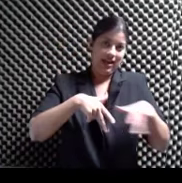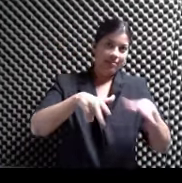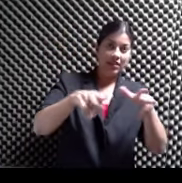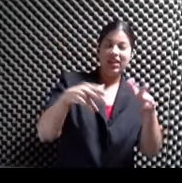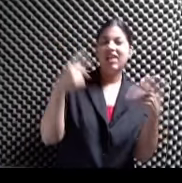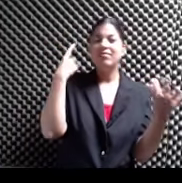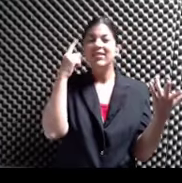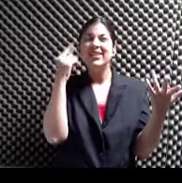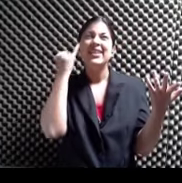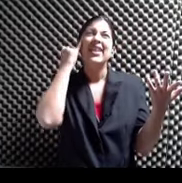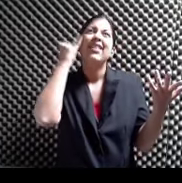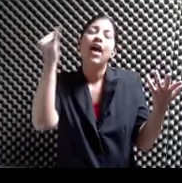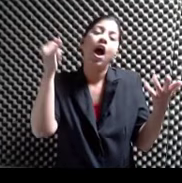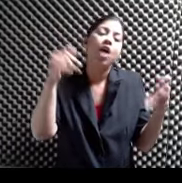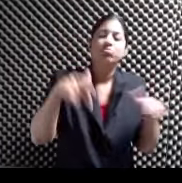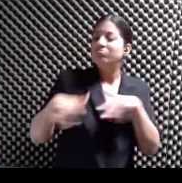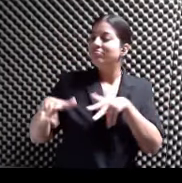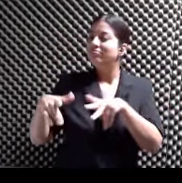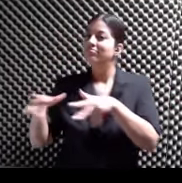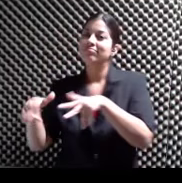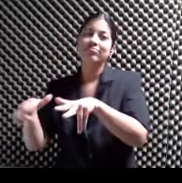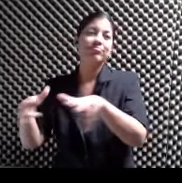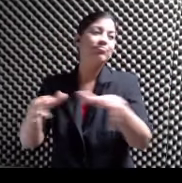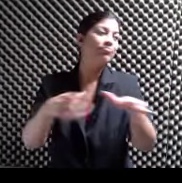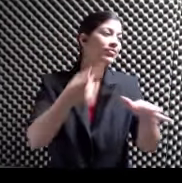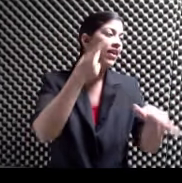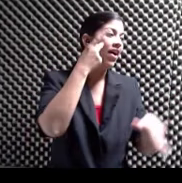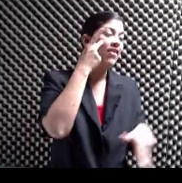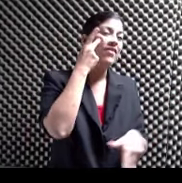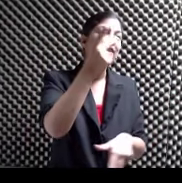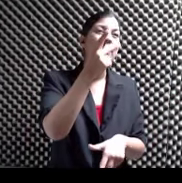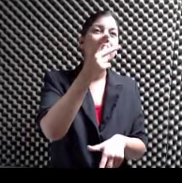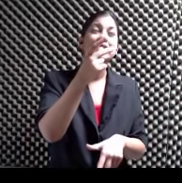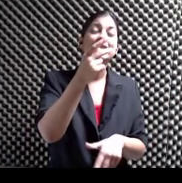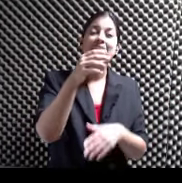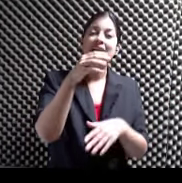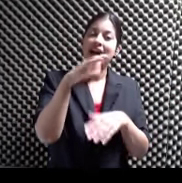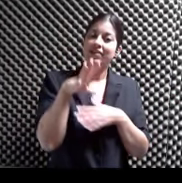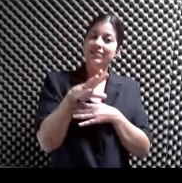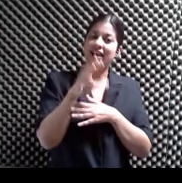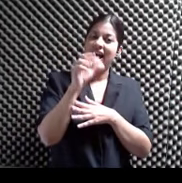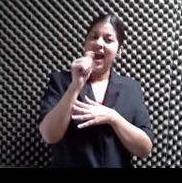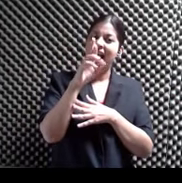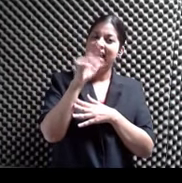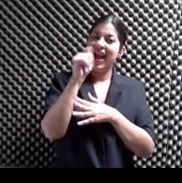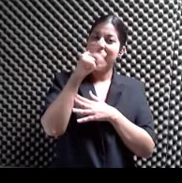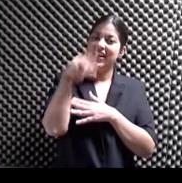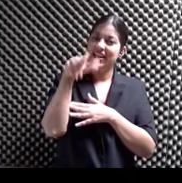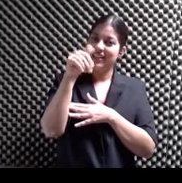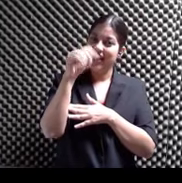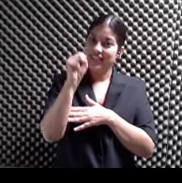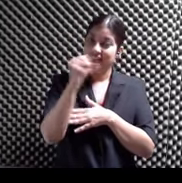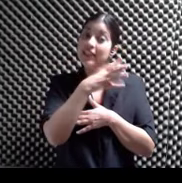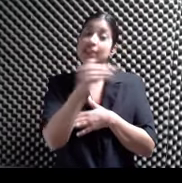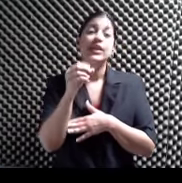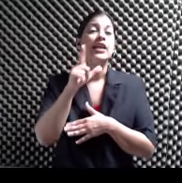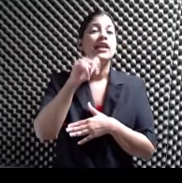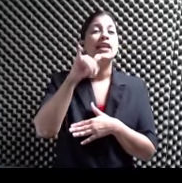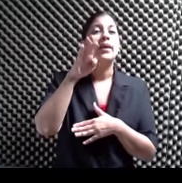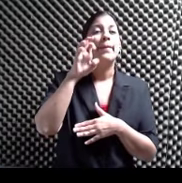parador Para ver el espectáculo De arañas y libélulas Sí Hay libélulajes Que habitan en la vegetación Y